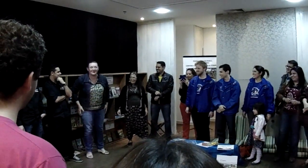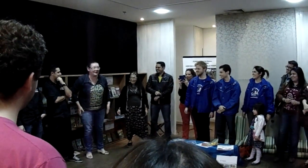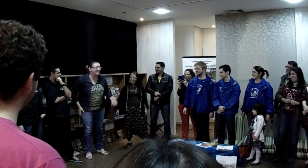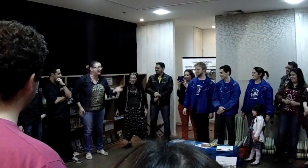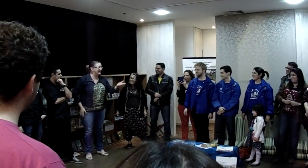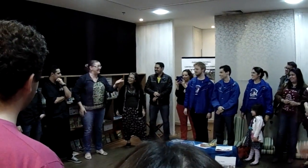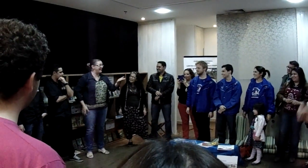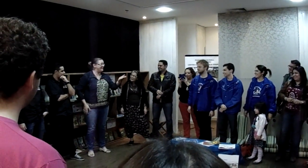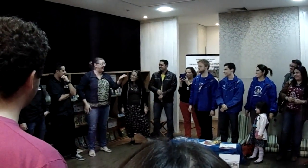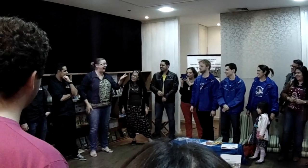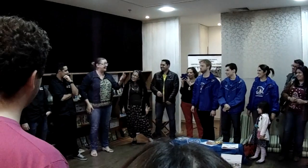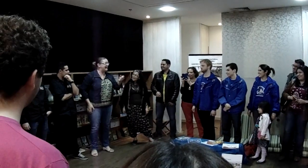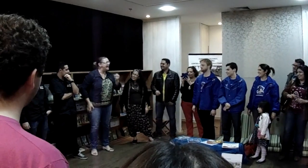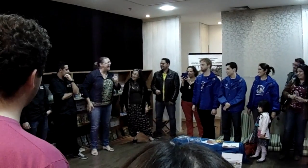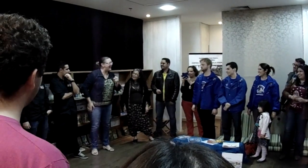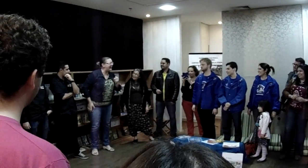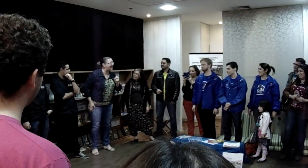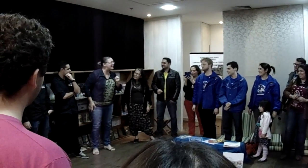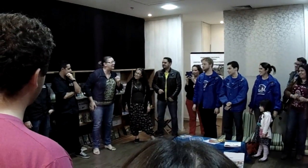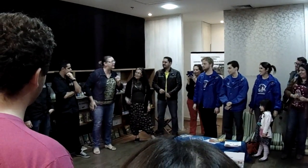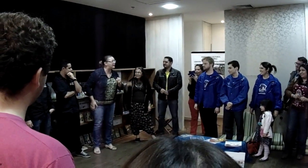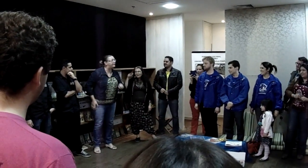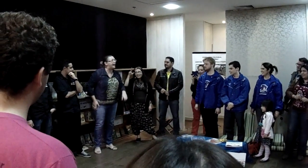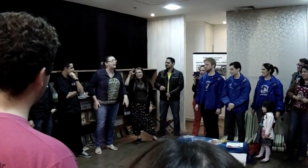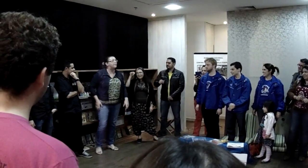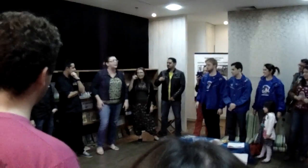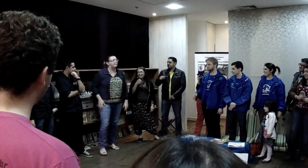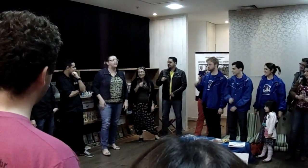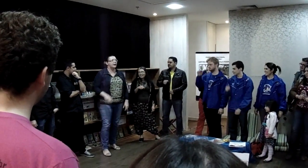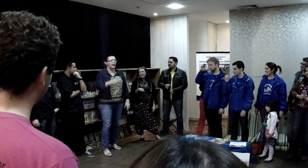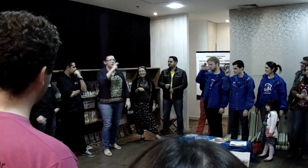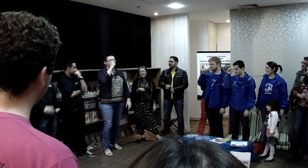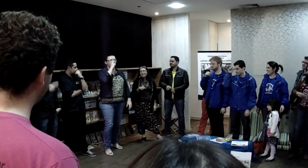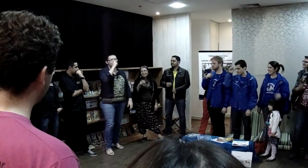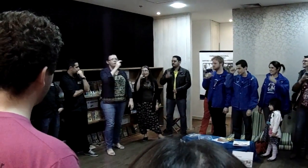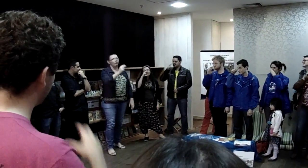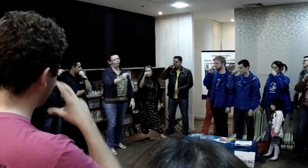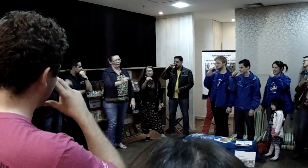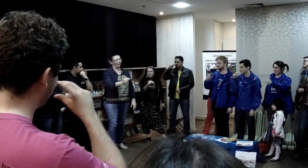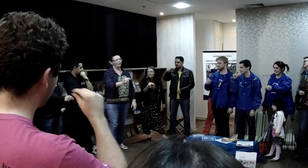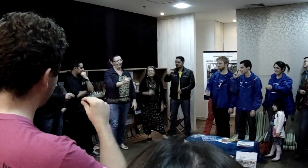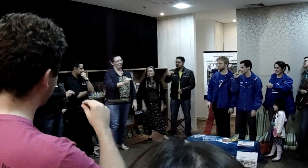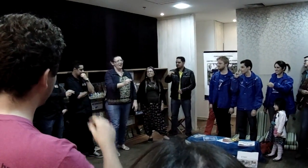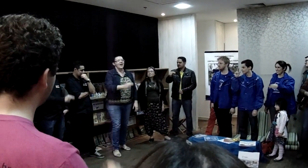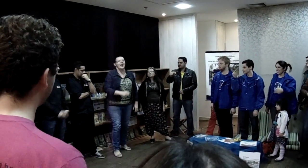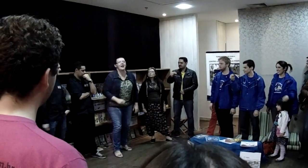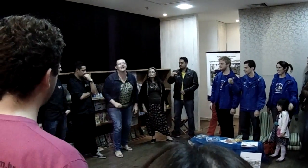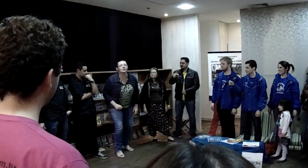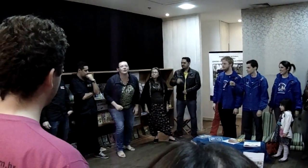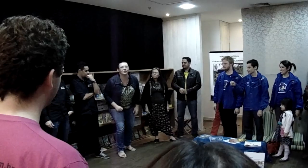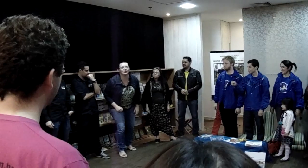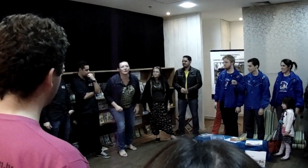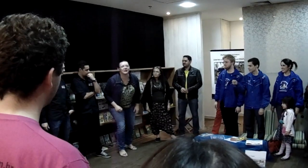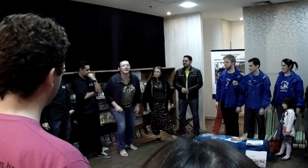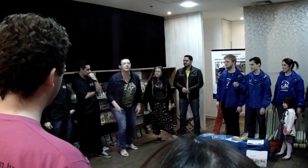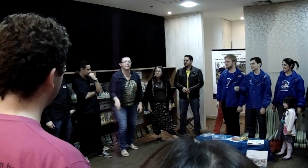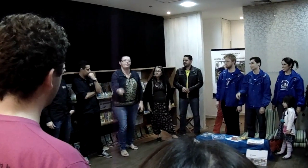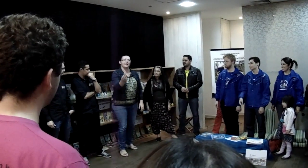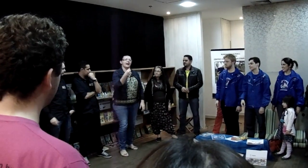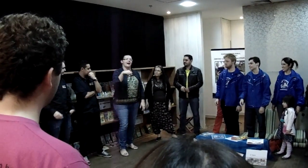pra engolir uma vaca Ela engoliu a vaca pra pegar o... Ciceto, engoliu um tucano pra pegar